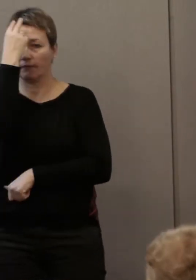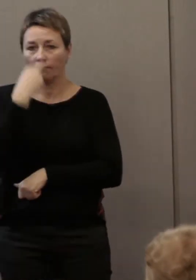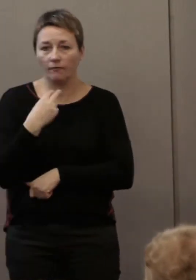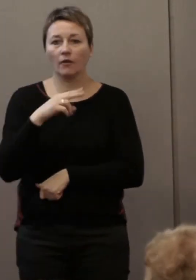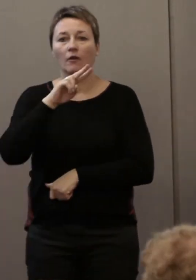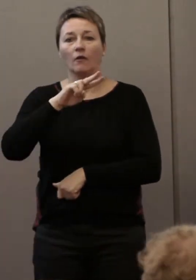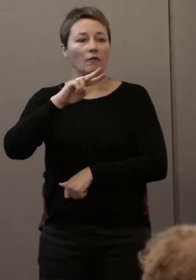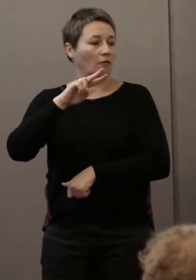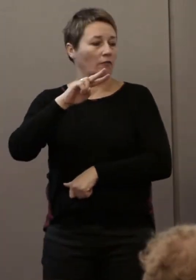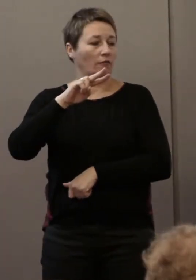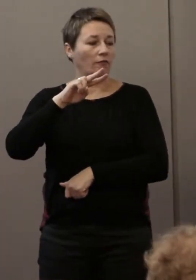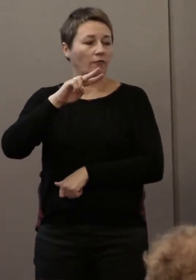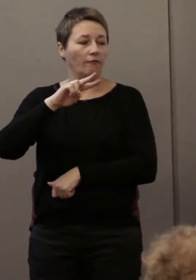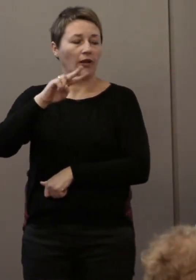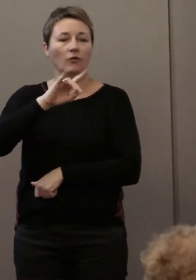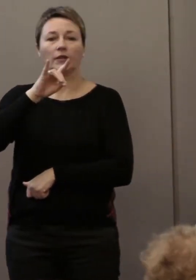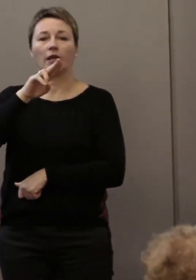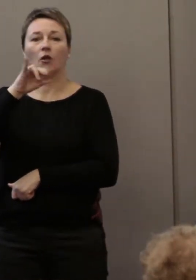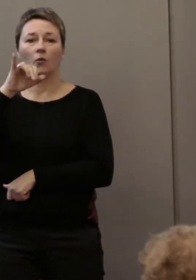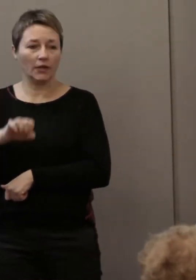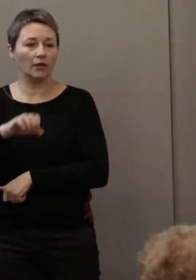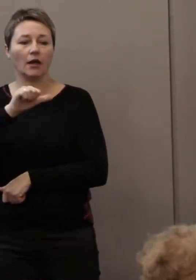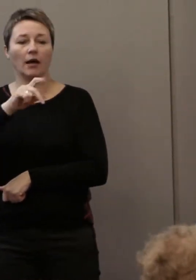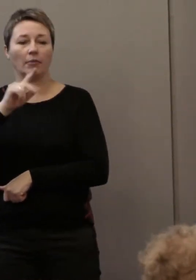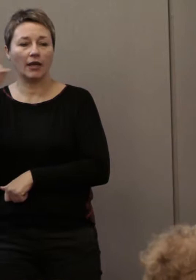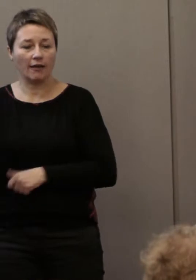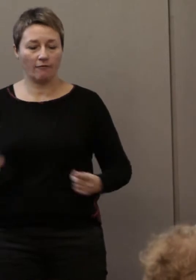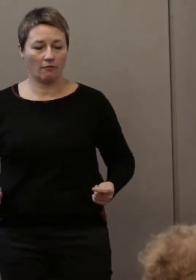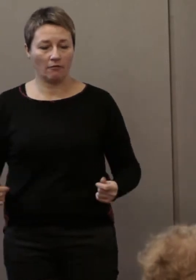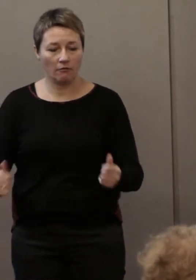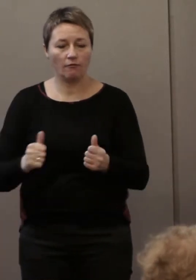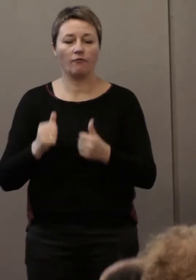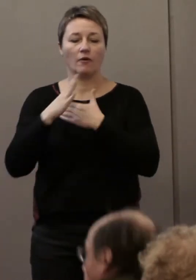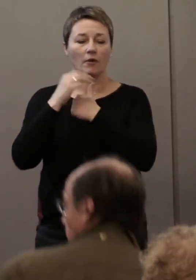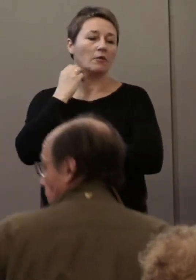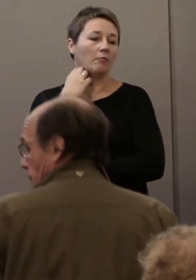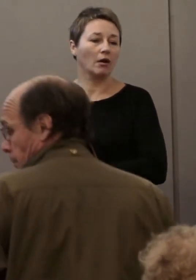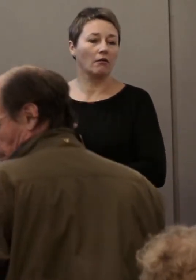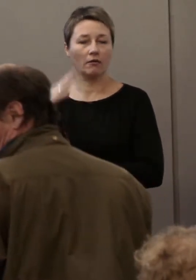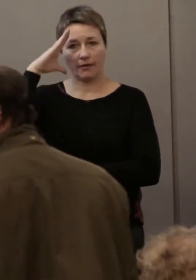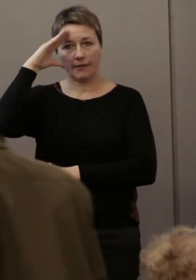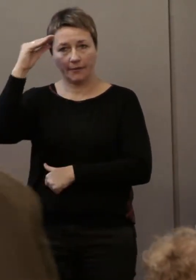pour le handicap visuel, l'APF pour le handicap acteur, l'API pour le handicap